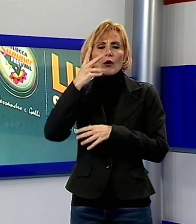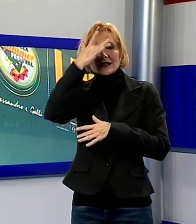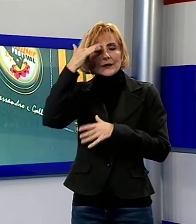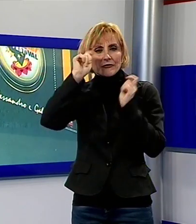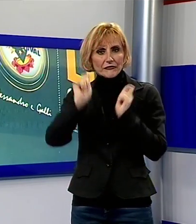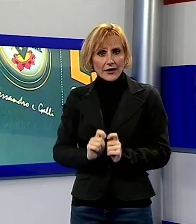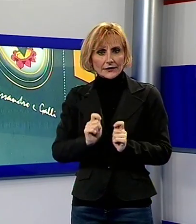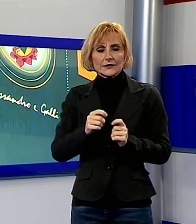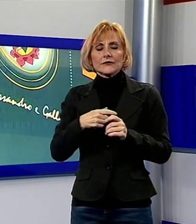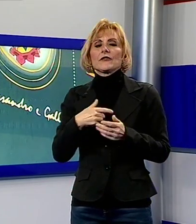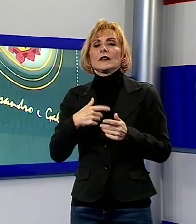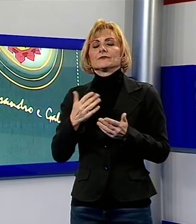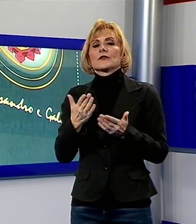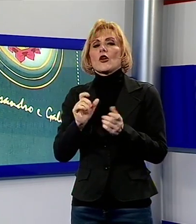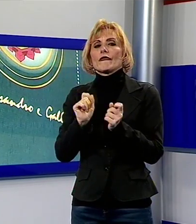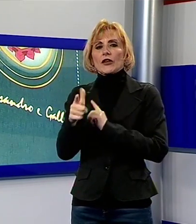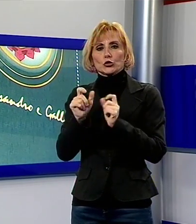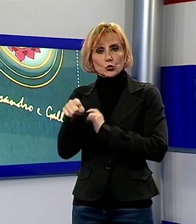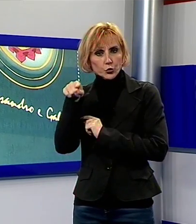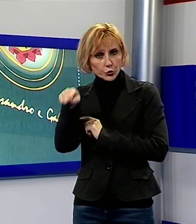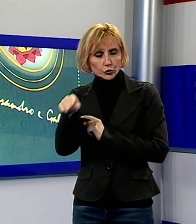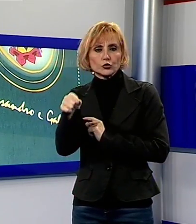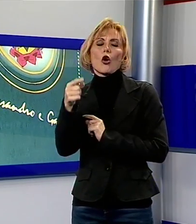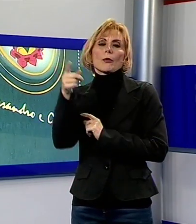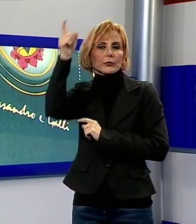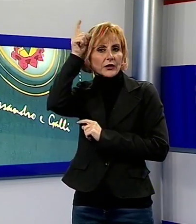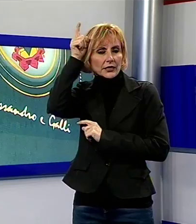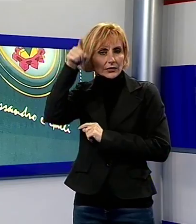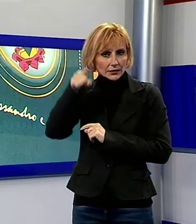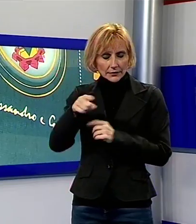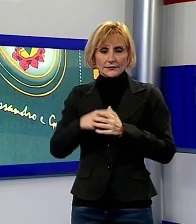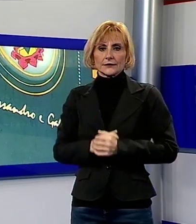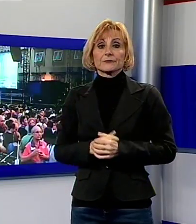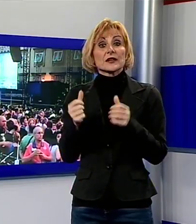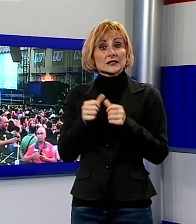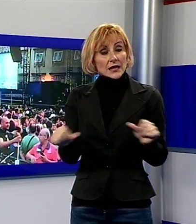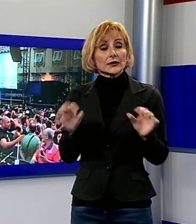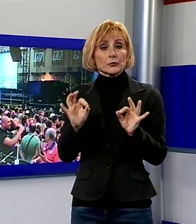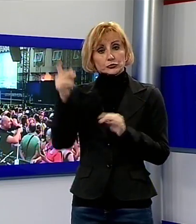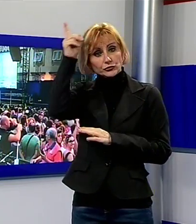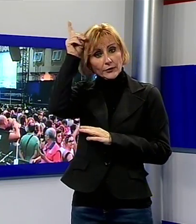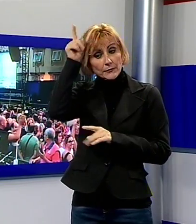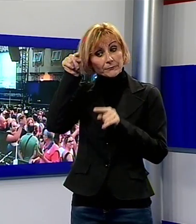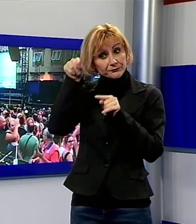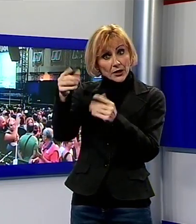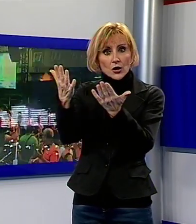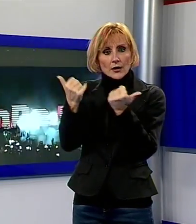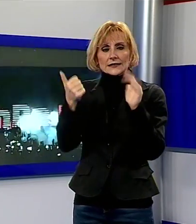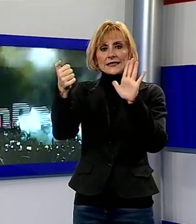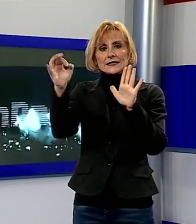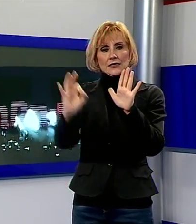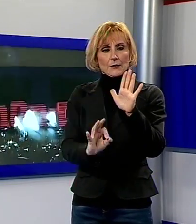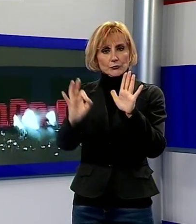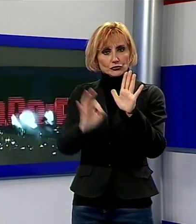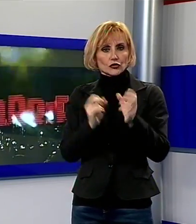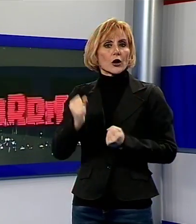degli eventi musicali, CTS Eventim, con sede a Monaco di Baviera, ha infatti acquisito il 60% delle azioni della